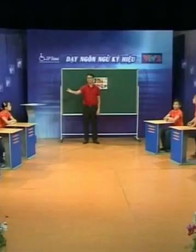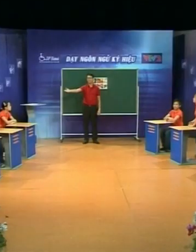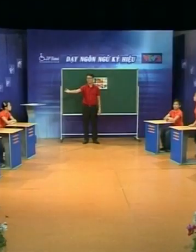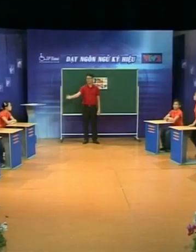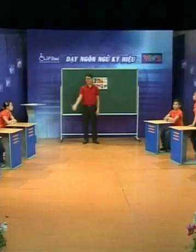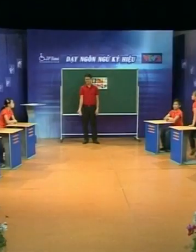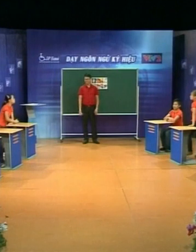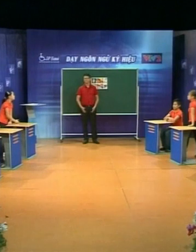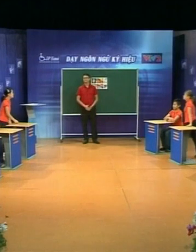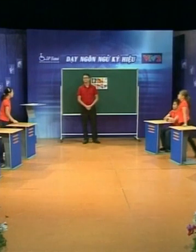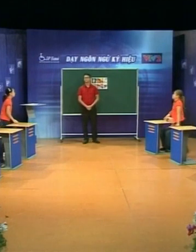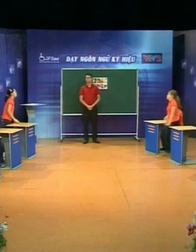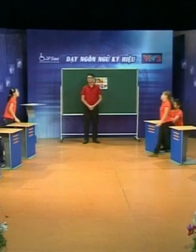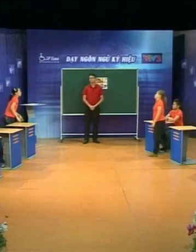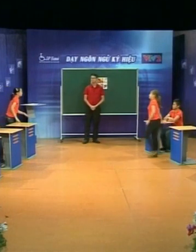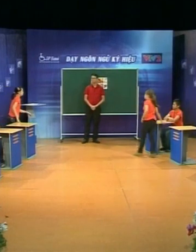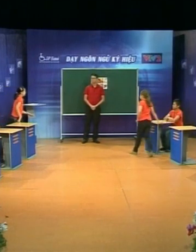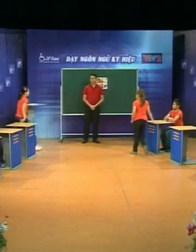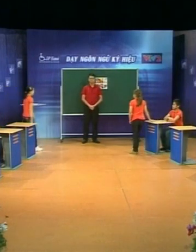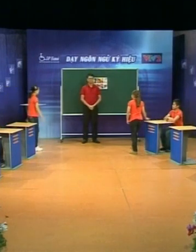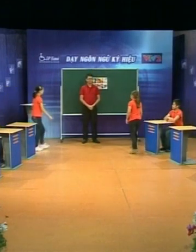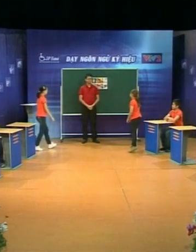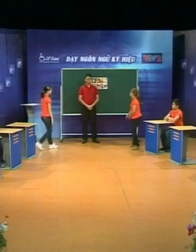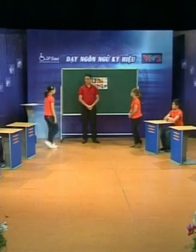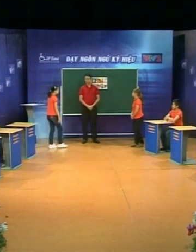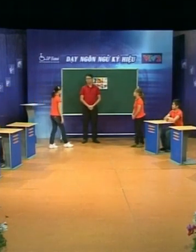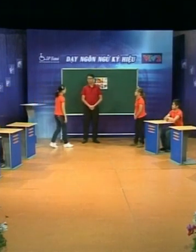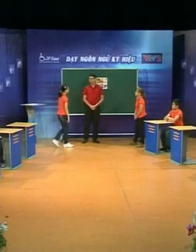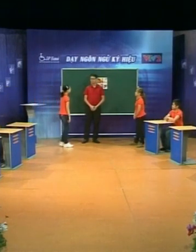Bây giờ các em cùng thực hành mẫu câu Bạn ấy là người như thế nào Thông qua tình huống vừa rồi nhé